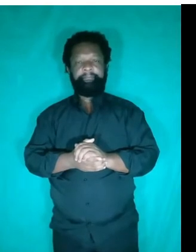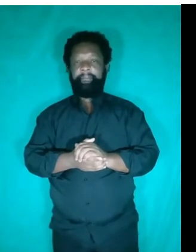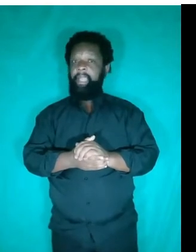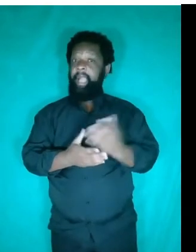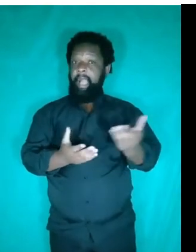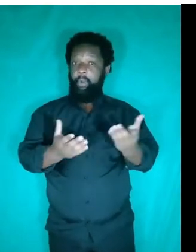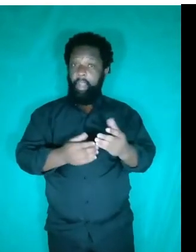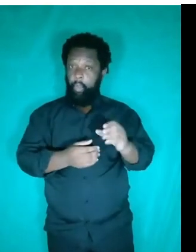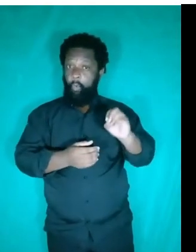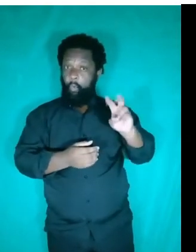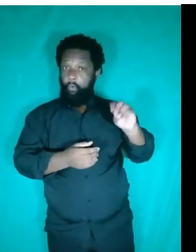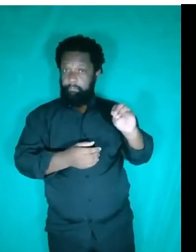Vou mergulhar o mesmo ovo.